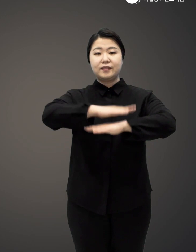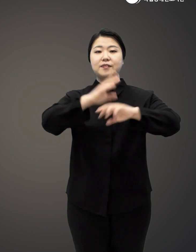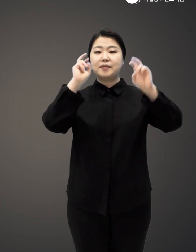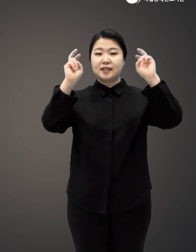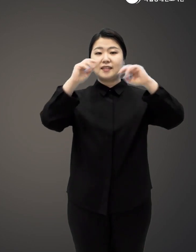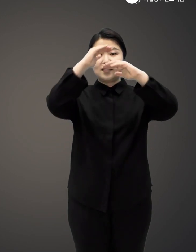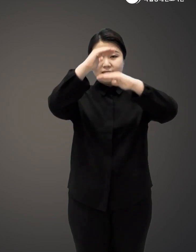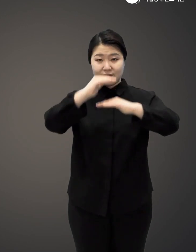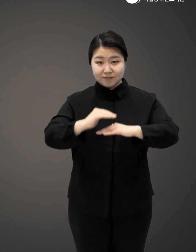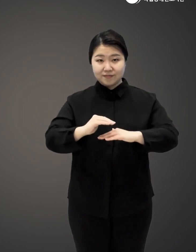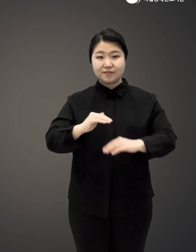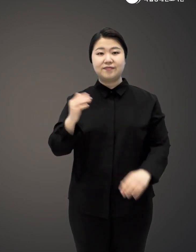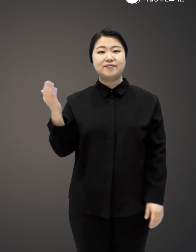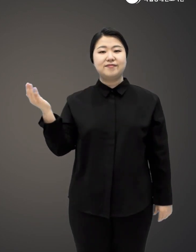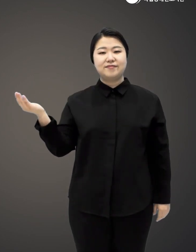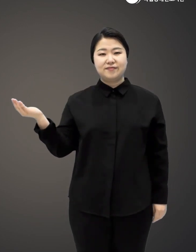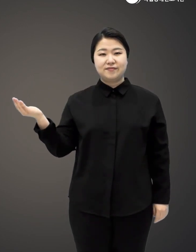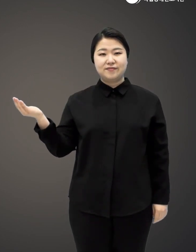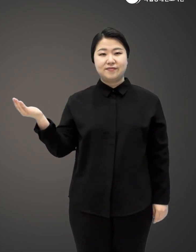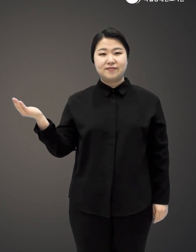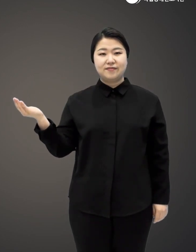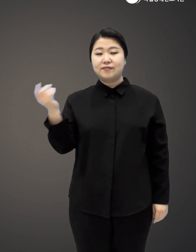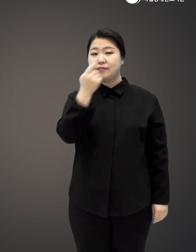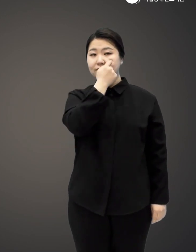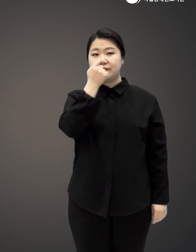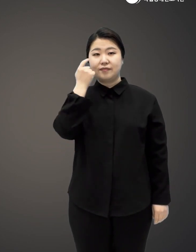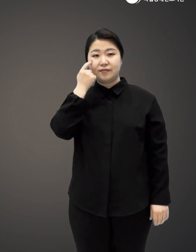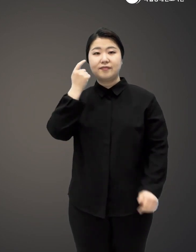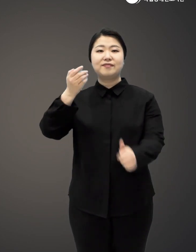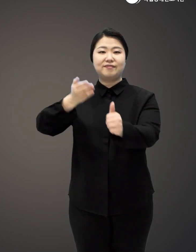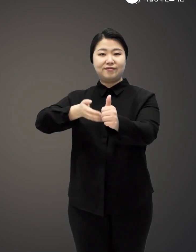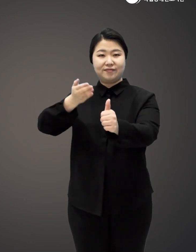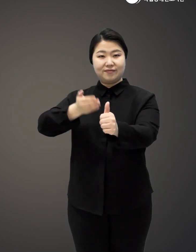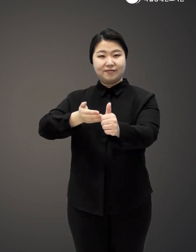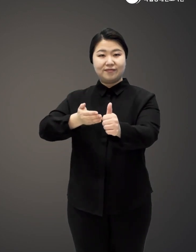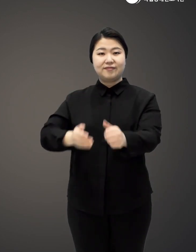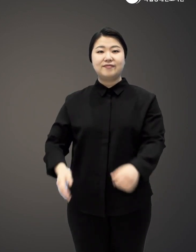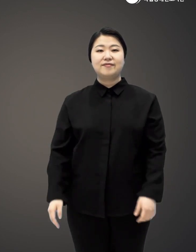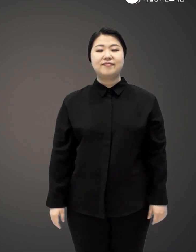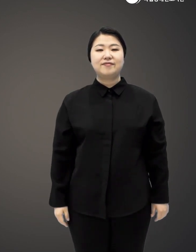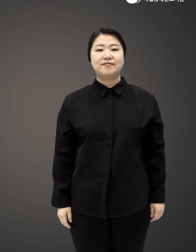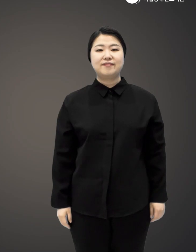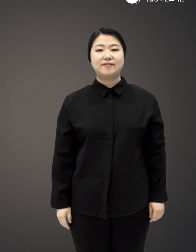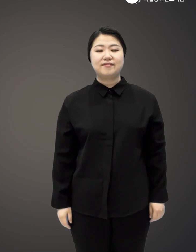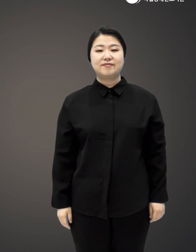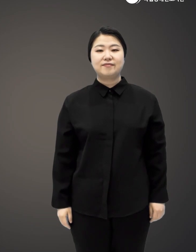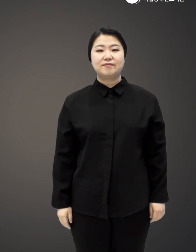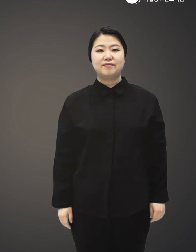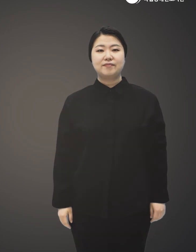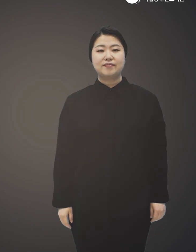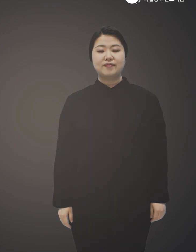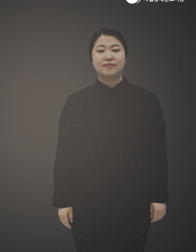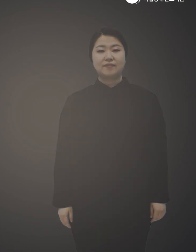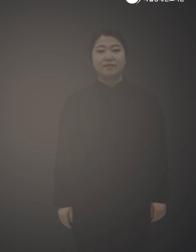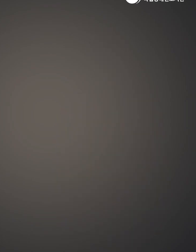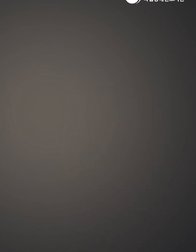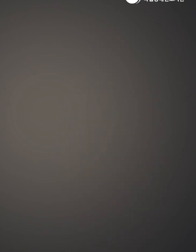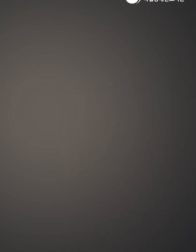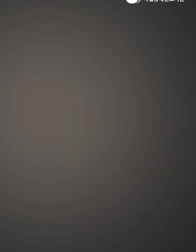저자 윌리엄 H. 맥네이븐 출판사 열린책들